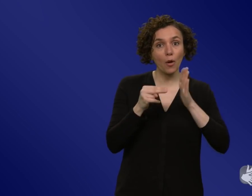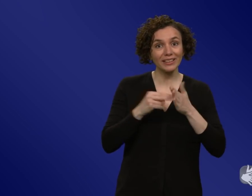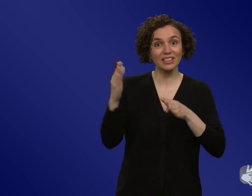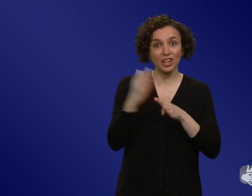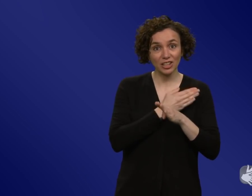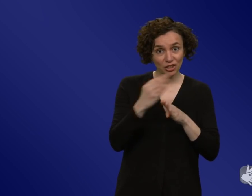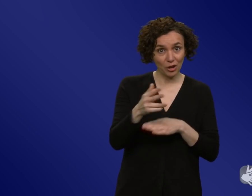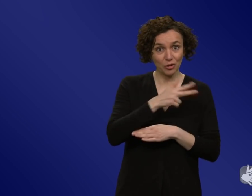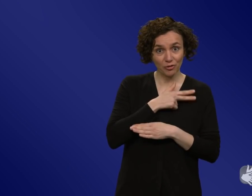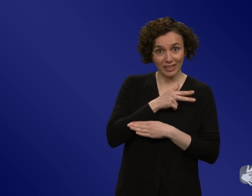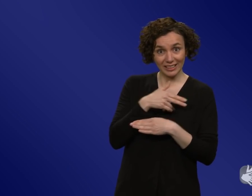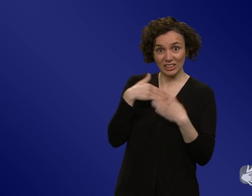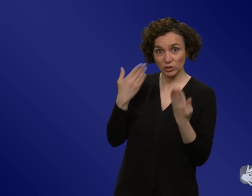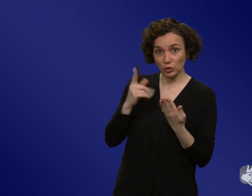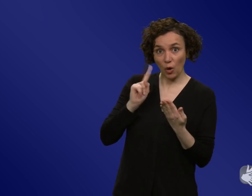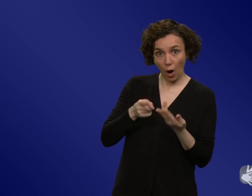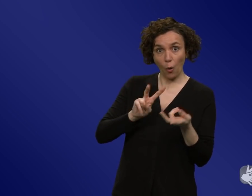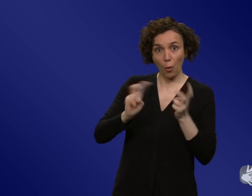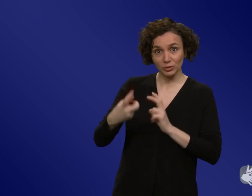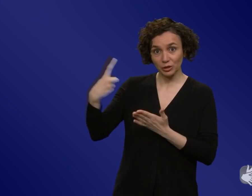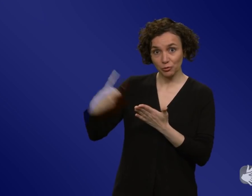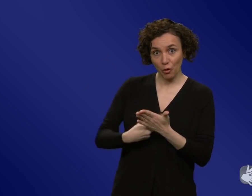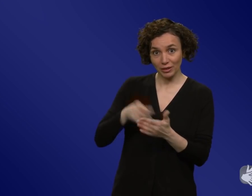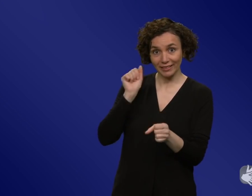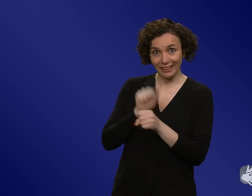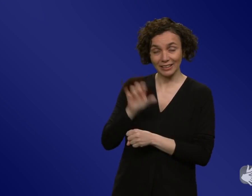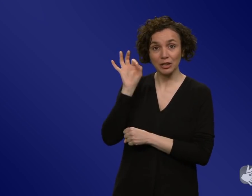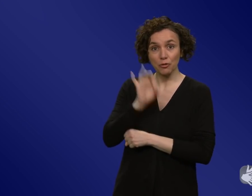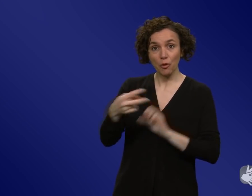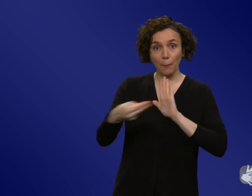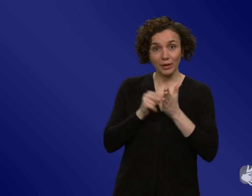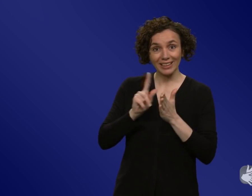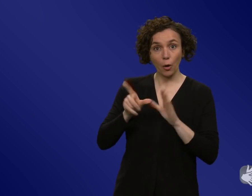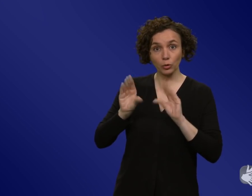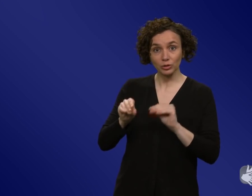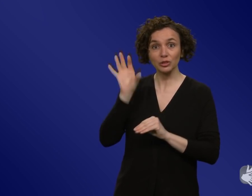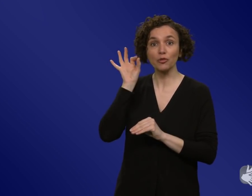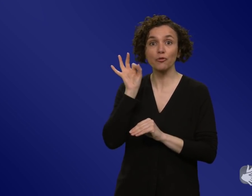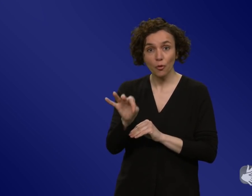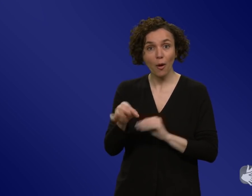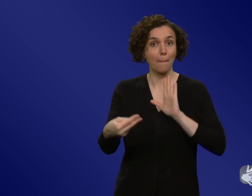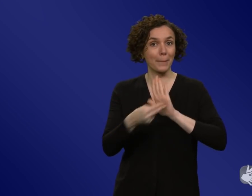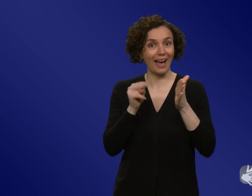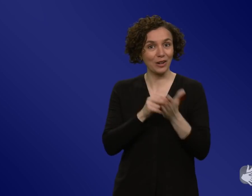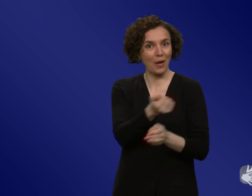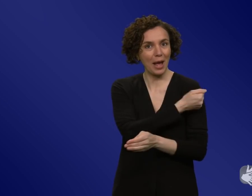zur konkreten Umsetzung auch angefordert von der Politik und genutzt, also in der Planung der Impfkampagne zum Beispiel? Ja, jetzt